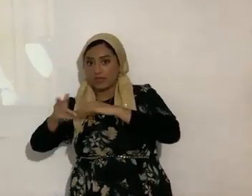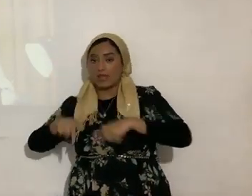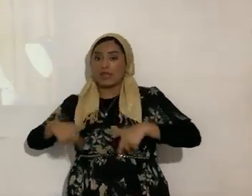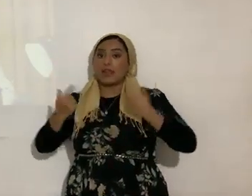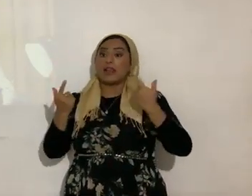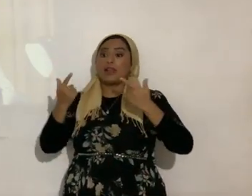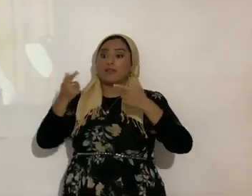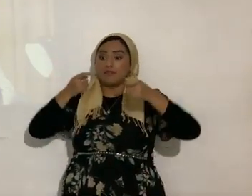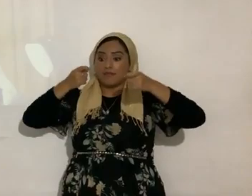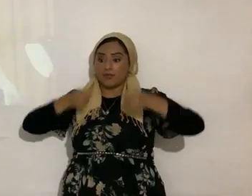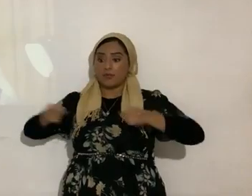Yahshua,